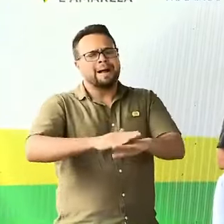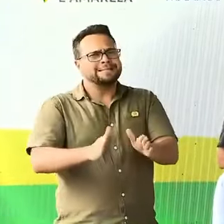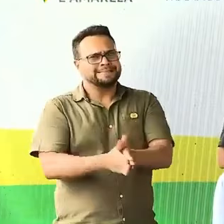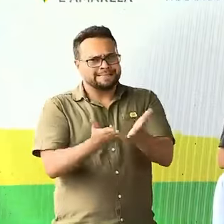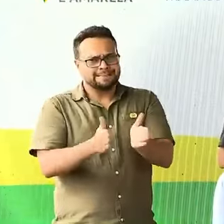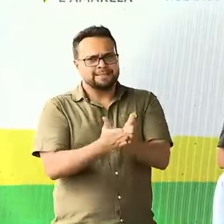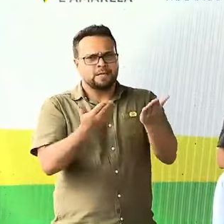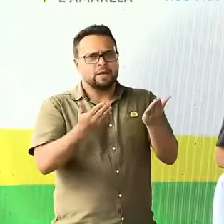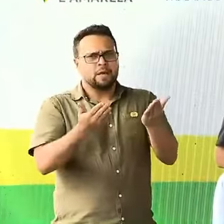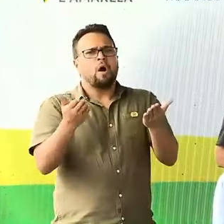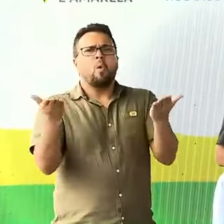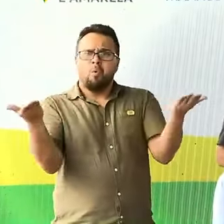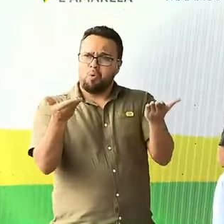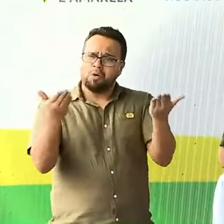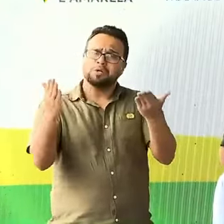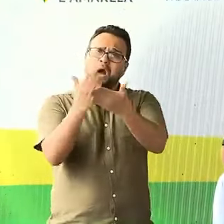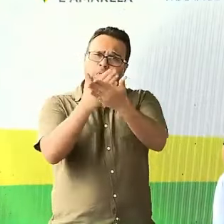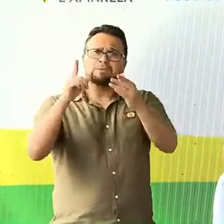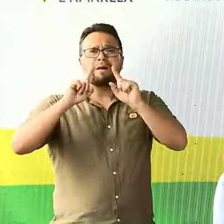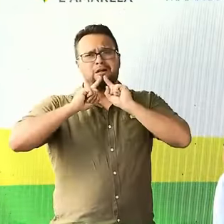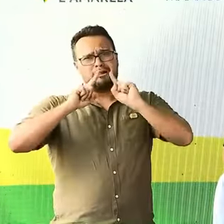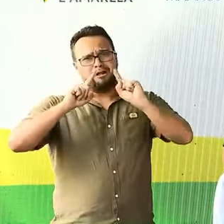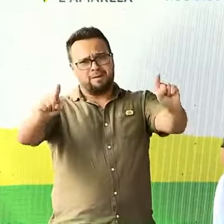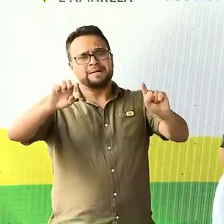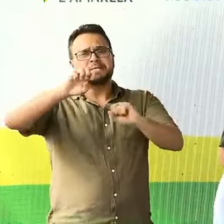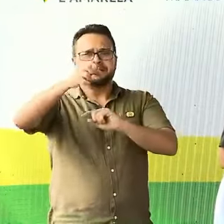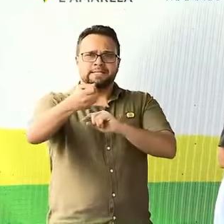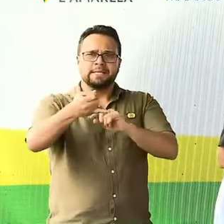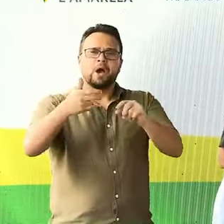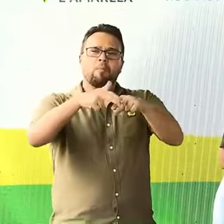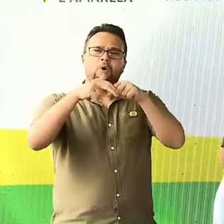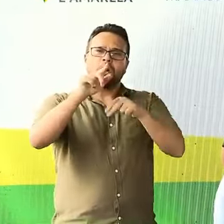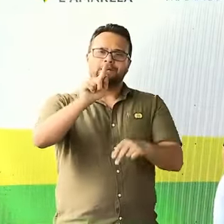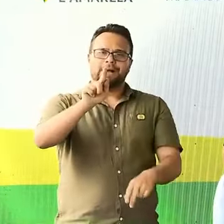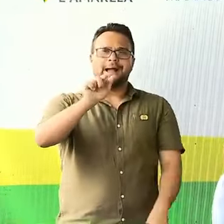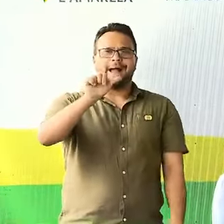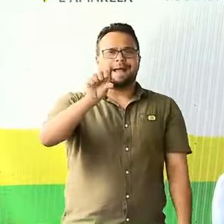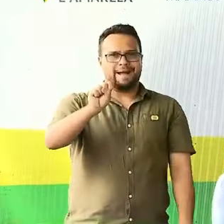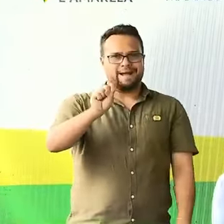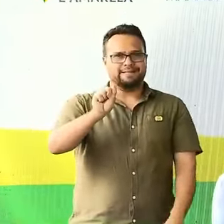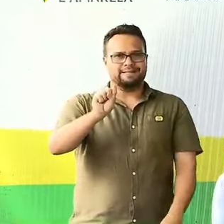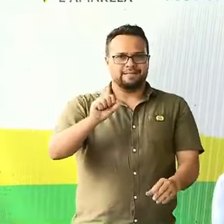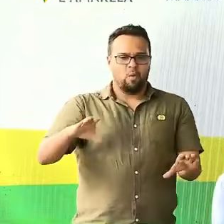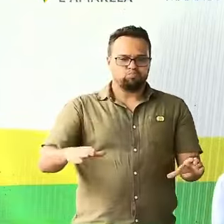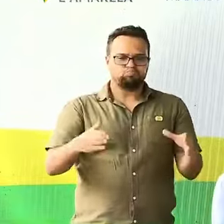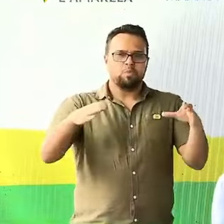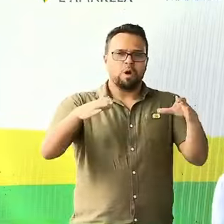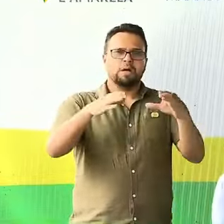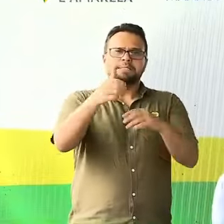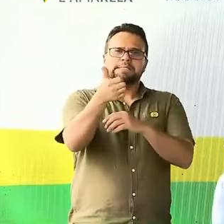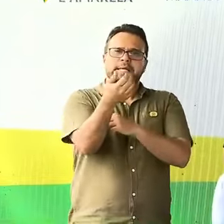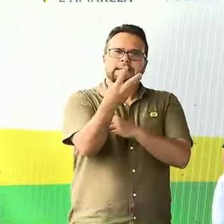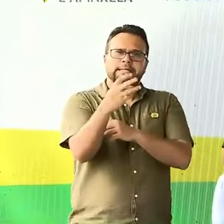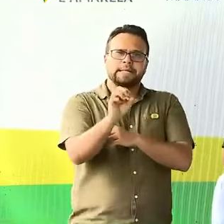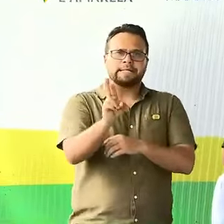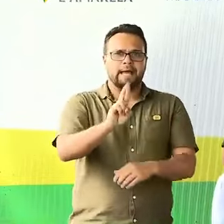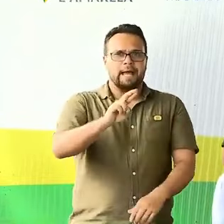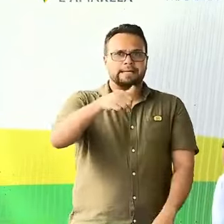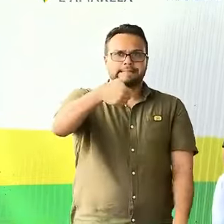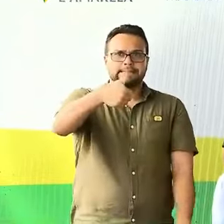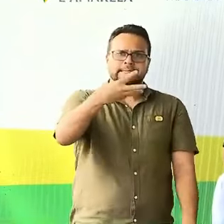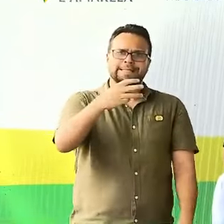Hoje, muitos reclamam com razão do preço do botijão de gás, na casa dos 130 reais.